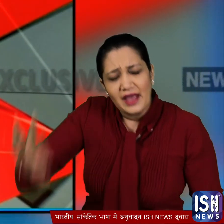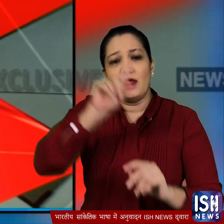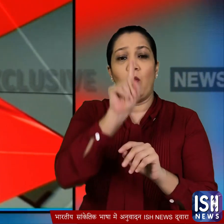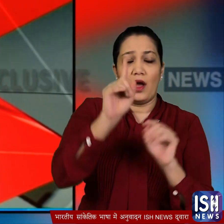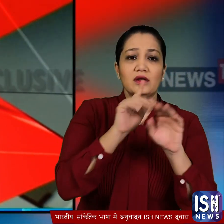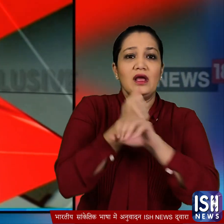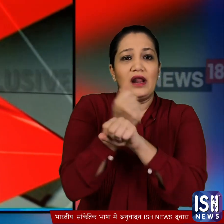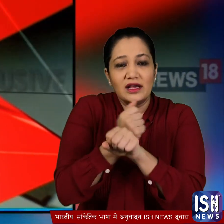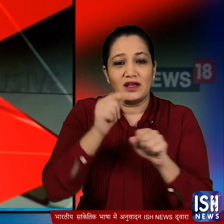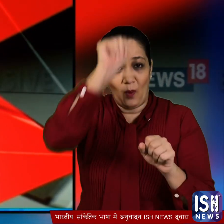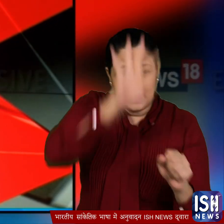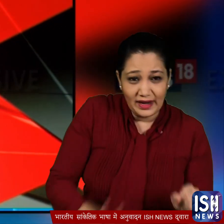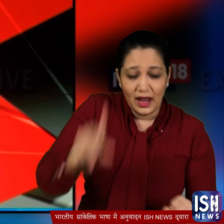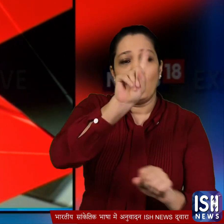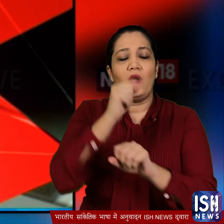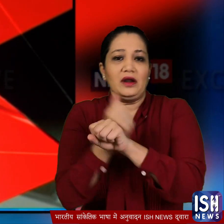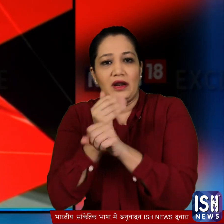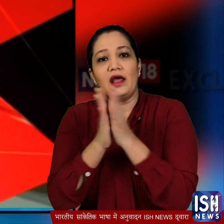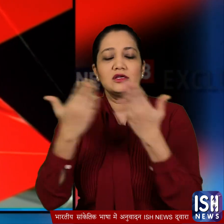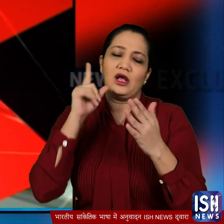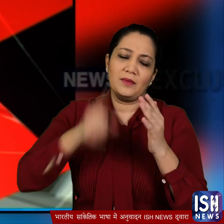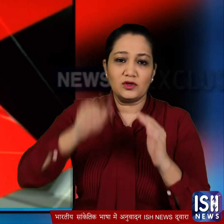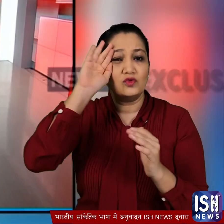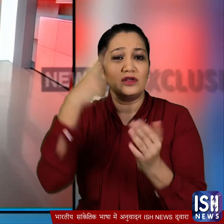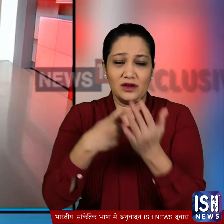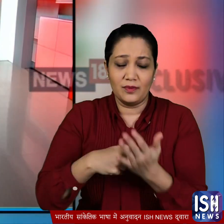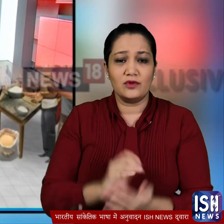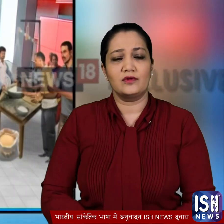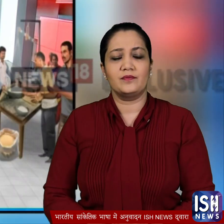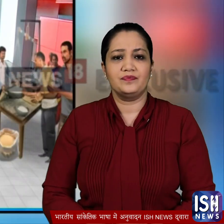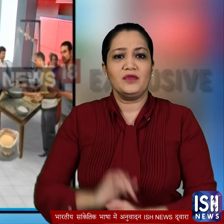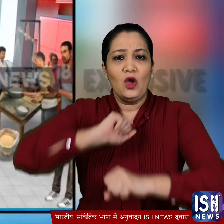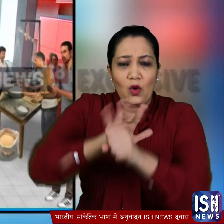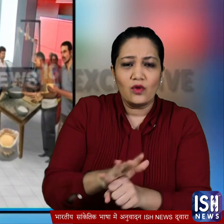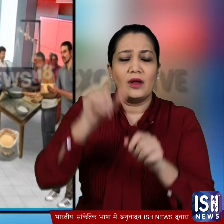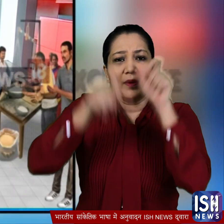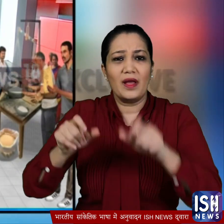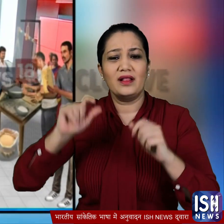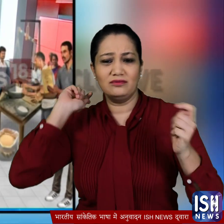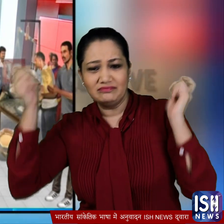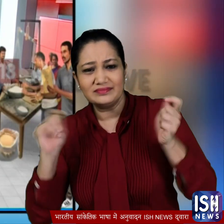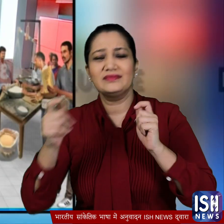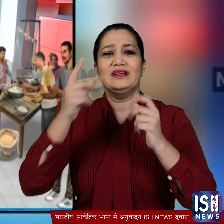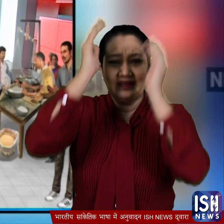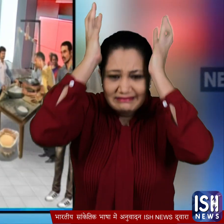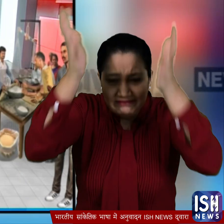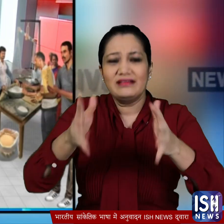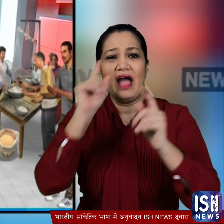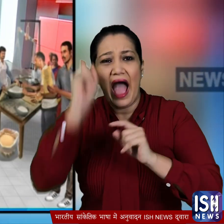अब राहत देगी के मकसद से सुप्रीम